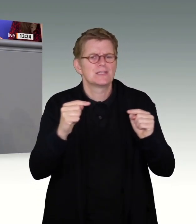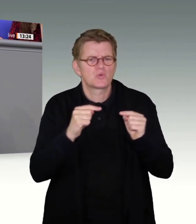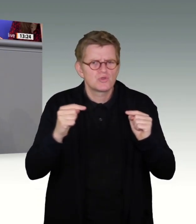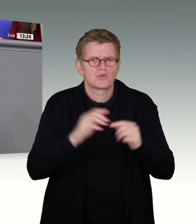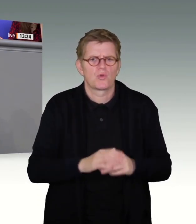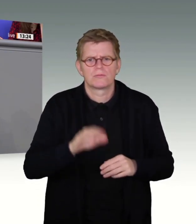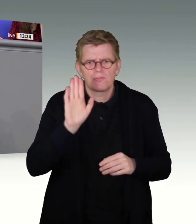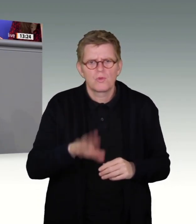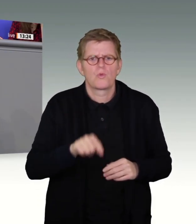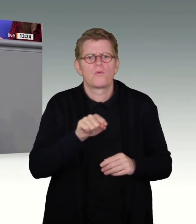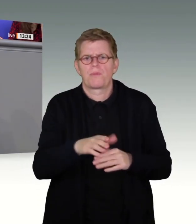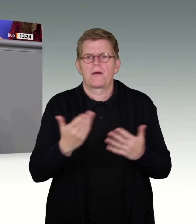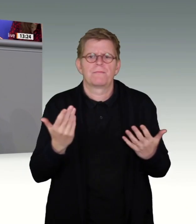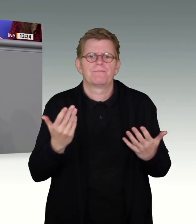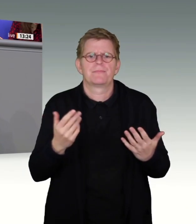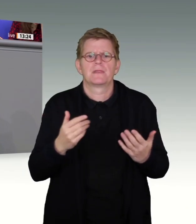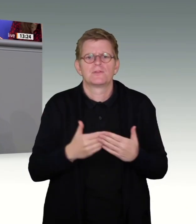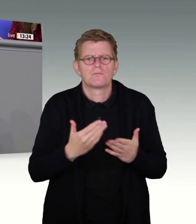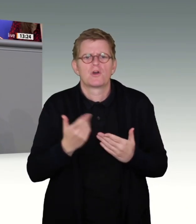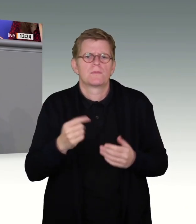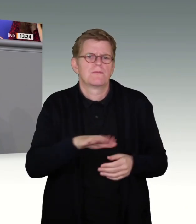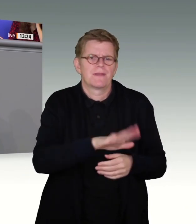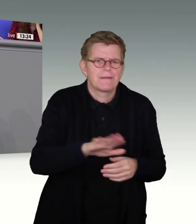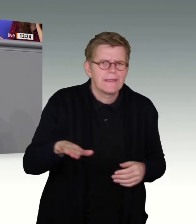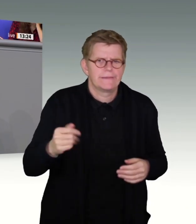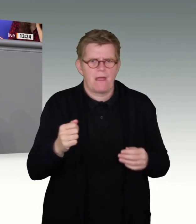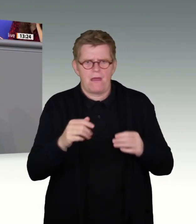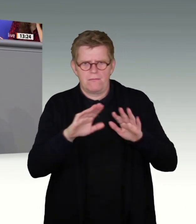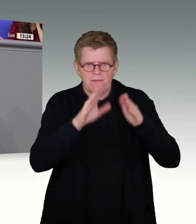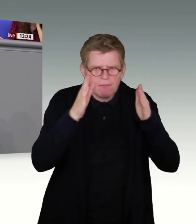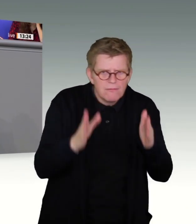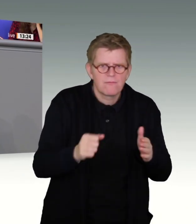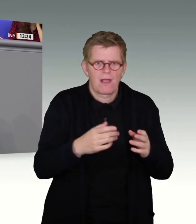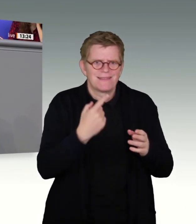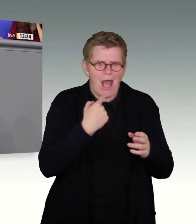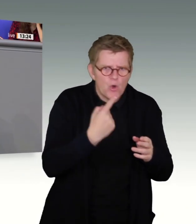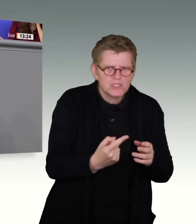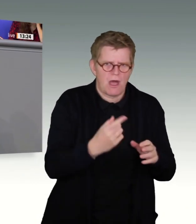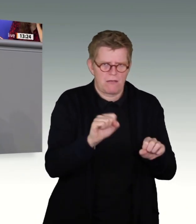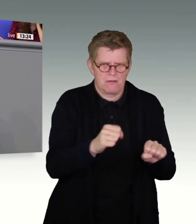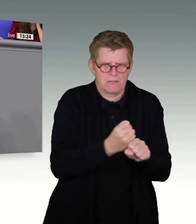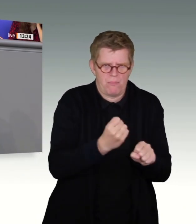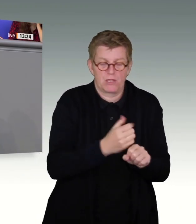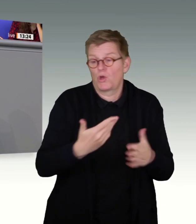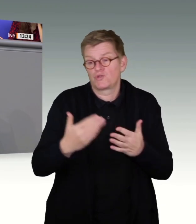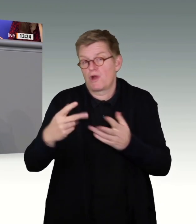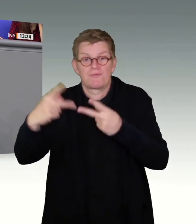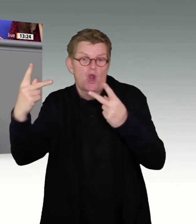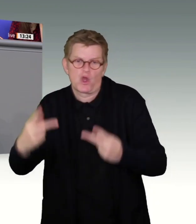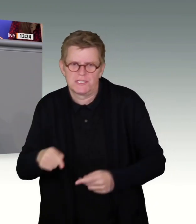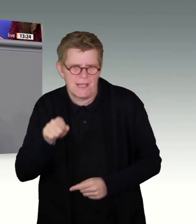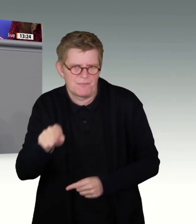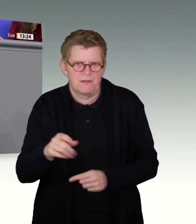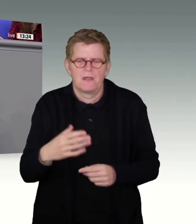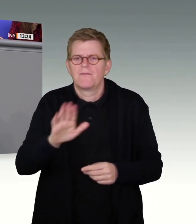Einrichtung von Childhood-Häusern, wo Kinder in geschützter Umgebung aussagen können, über Konzepte zur Stärkung von Kindern Nein zu sagen oder auch, wie wir Strukturen